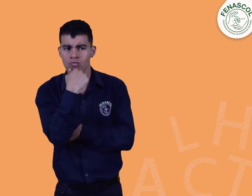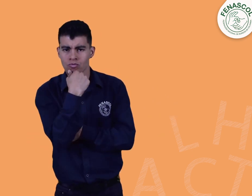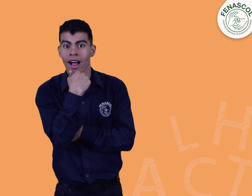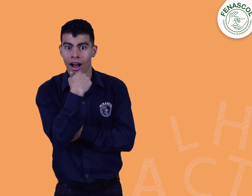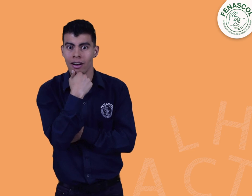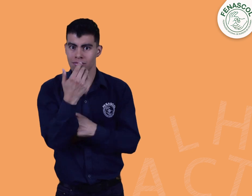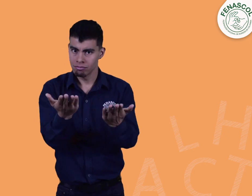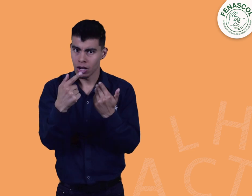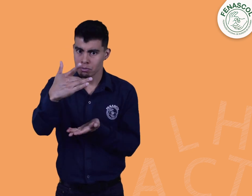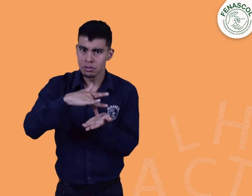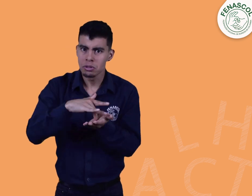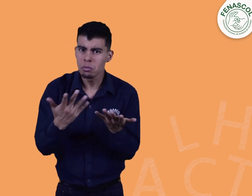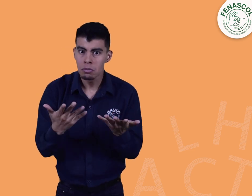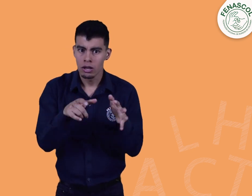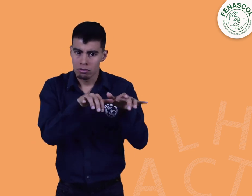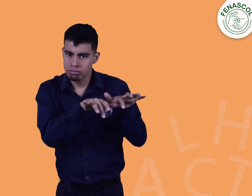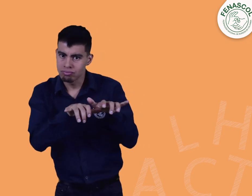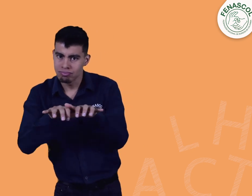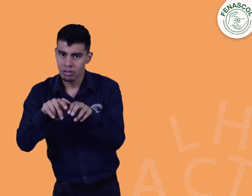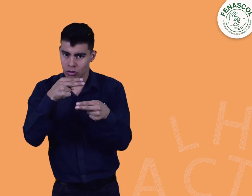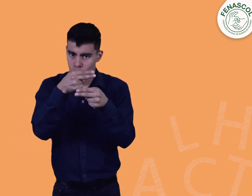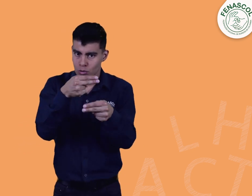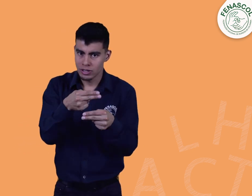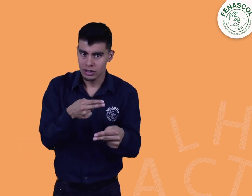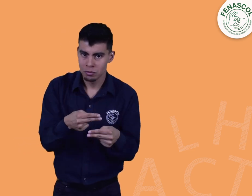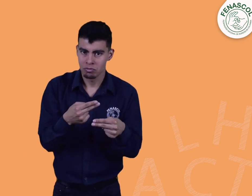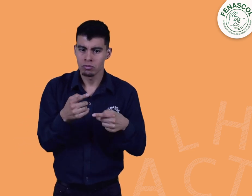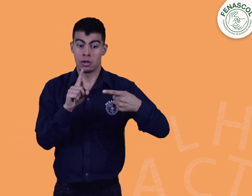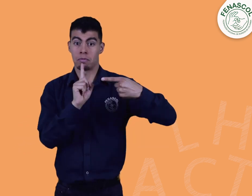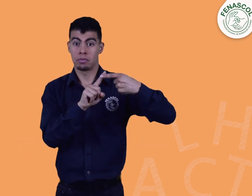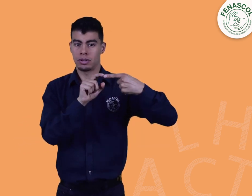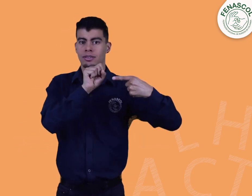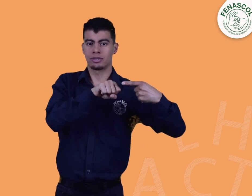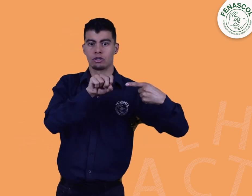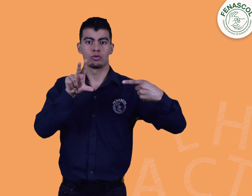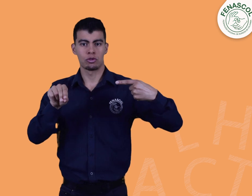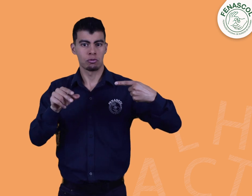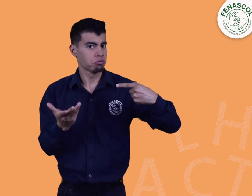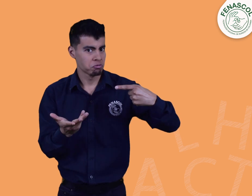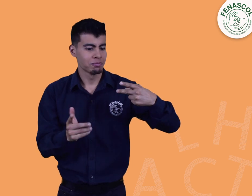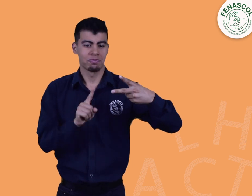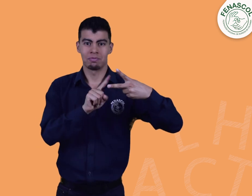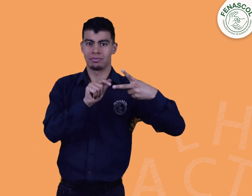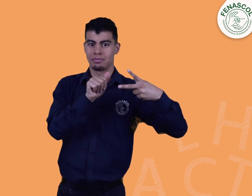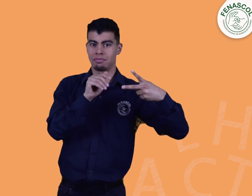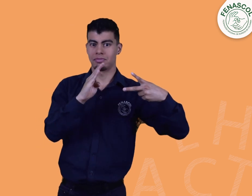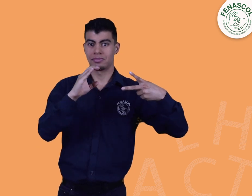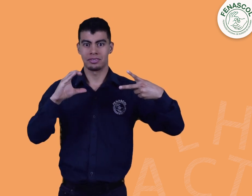Anímate. Participa escribiendo en los comentarios. Para la primera recuerda que sí o no. En la segunda tienes las opciones A, B o C.